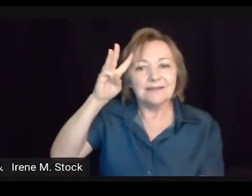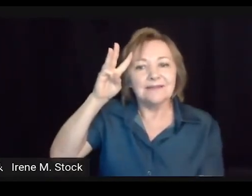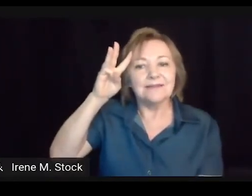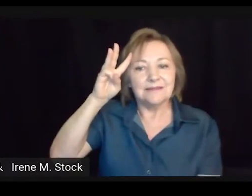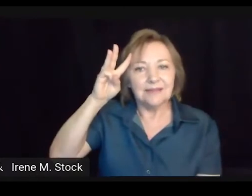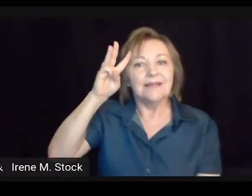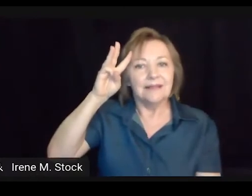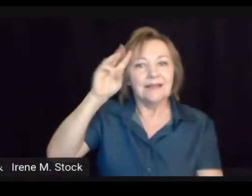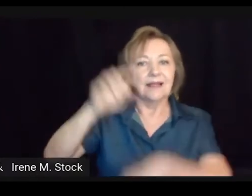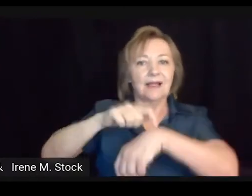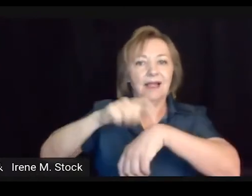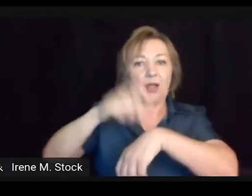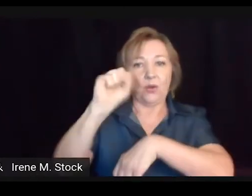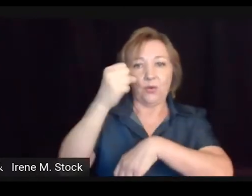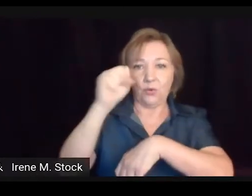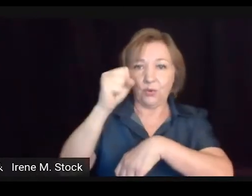Sempre às terças-feiras...